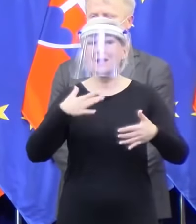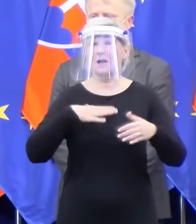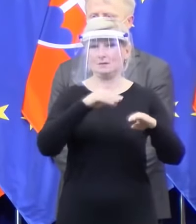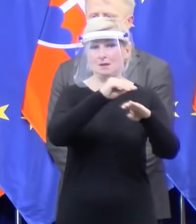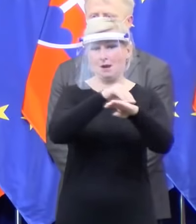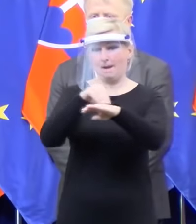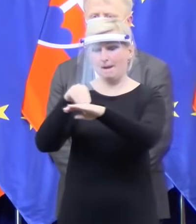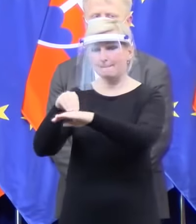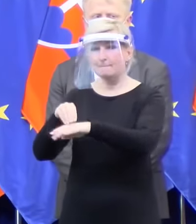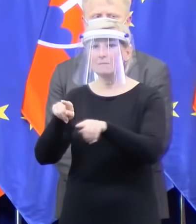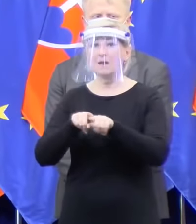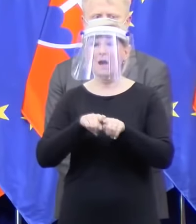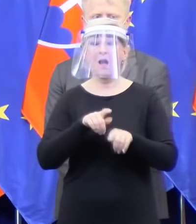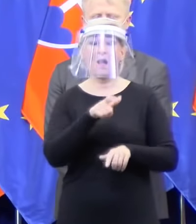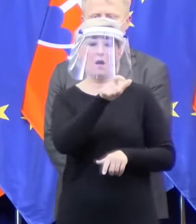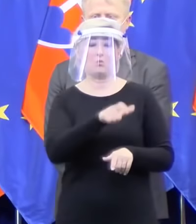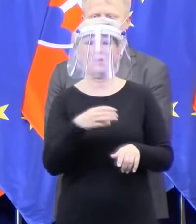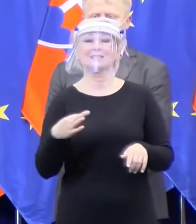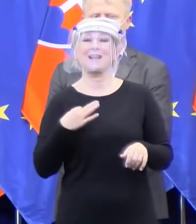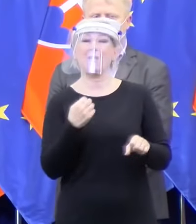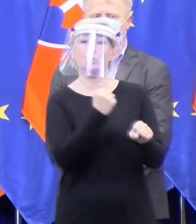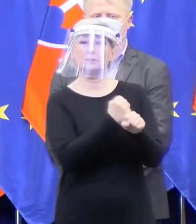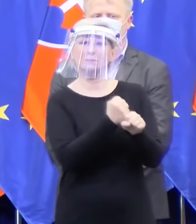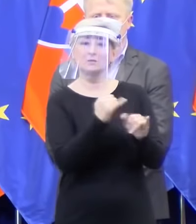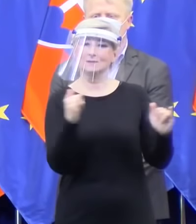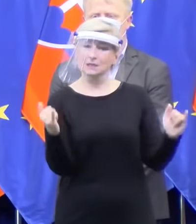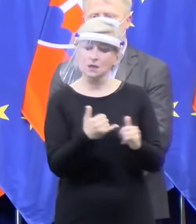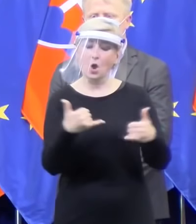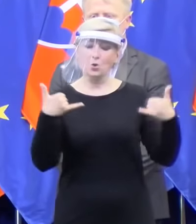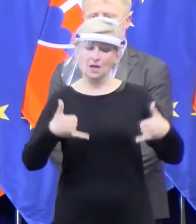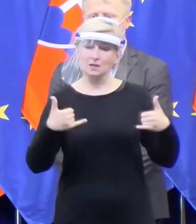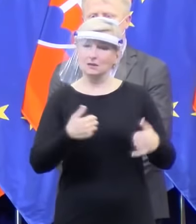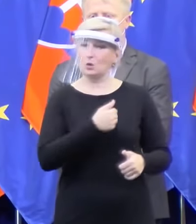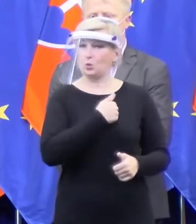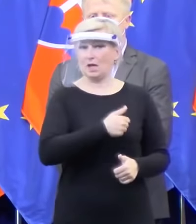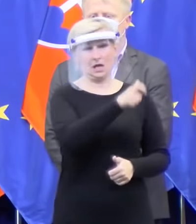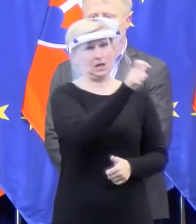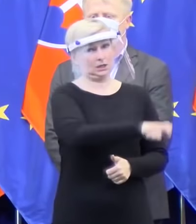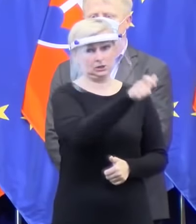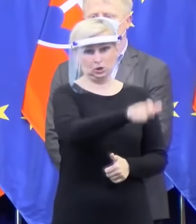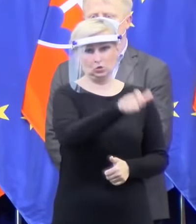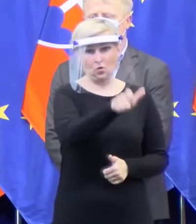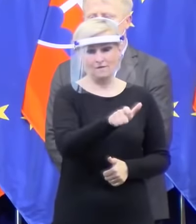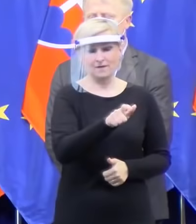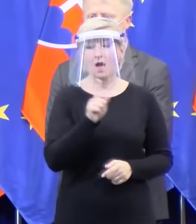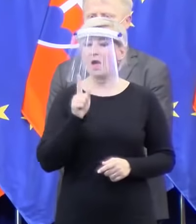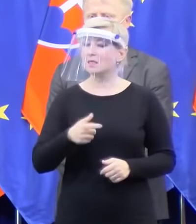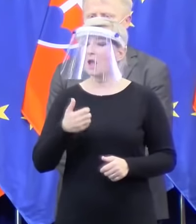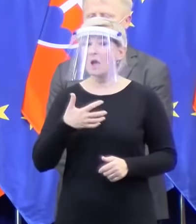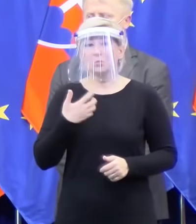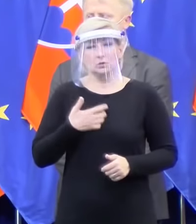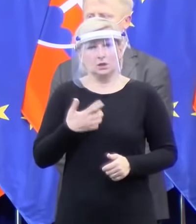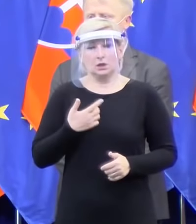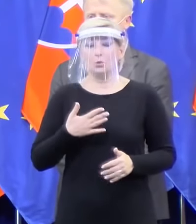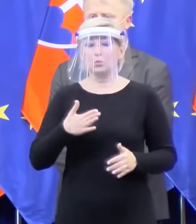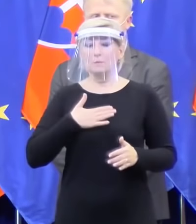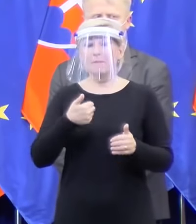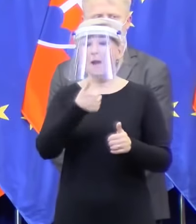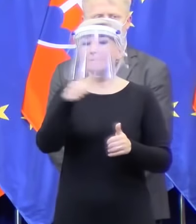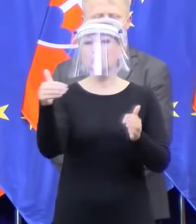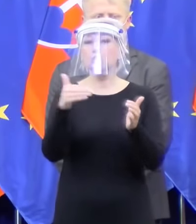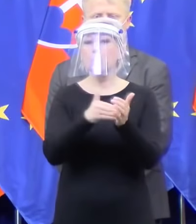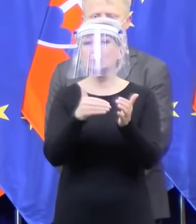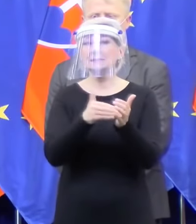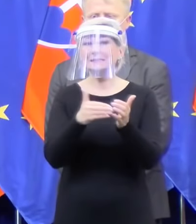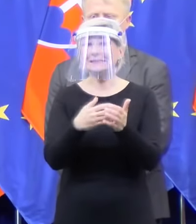hrdinom dnešných dní. Nemusíme sa obávať, máme 100 tisíc respirátorov k dispozícii. Nie na každú pozíciu, aj v nemocnici